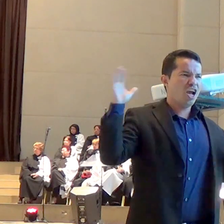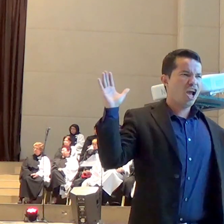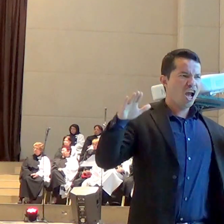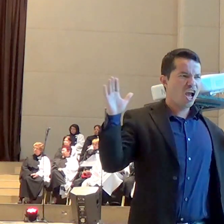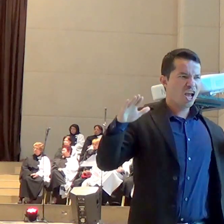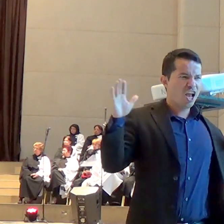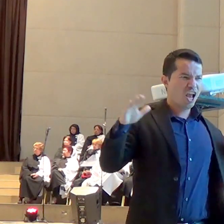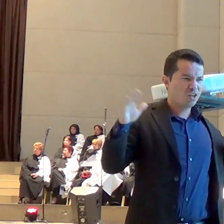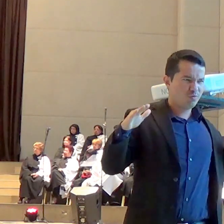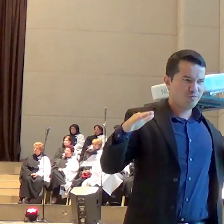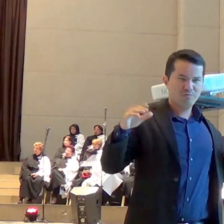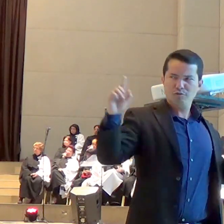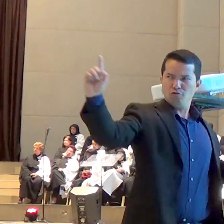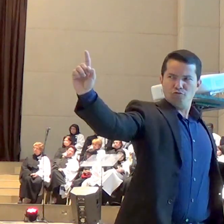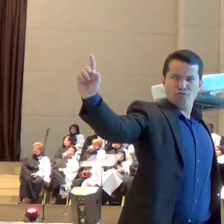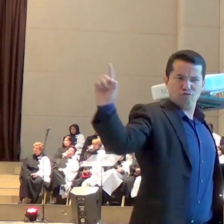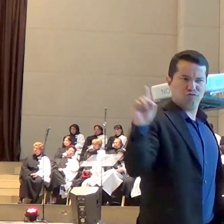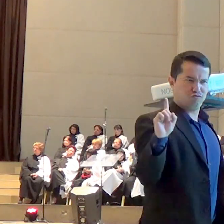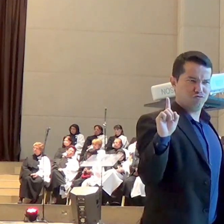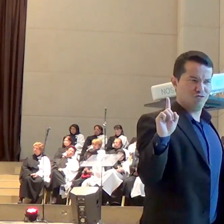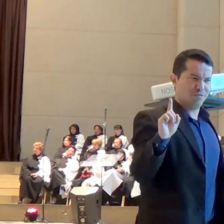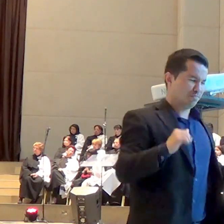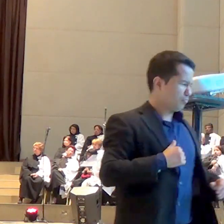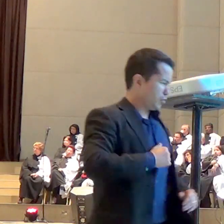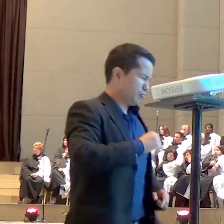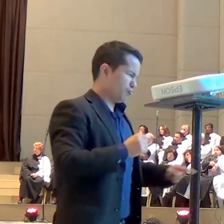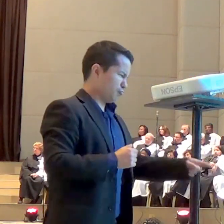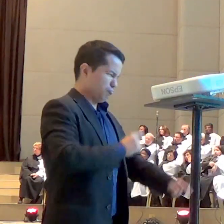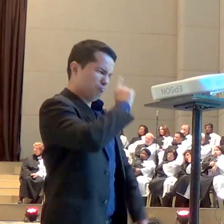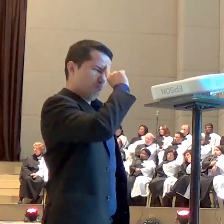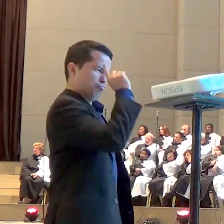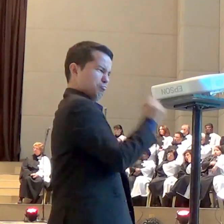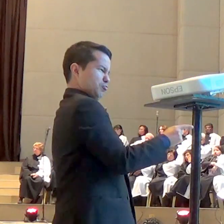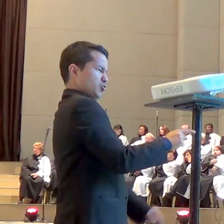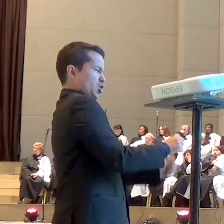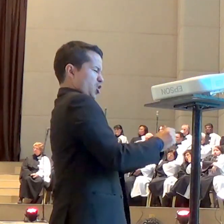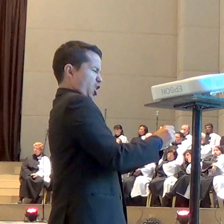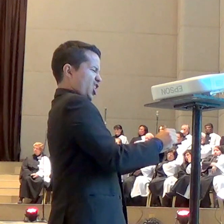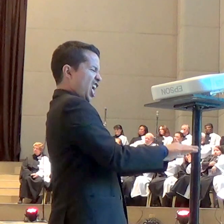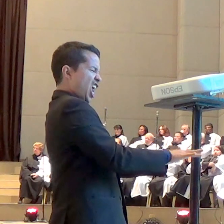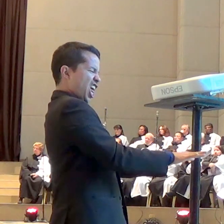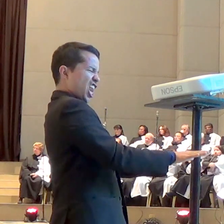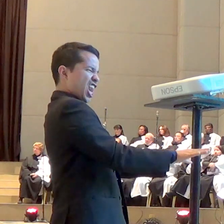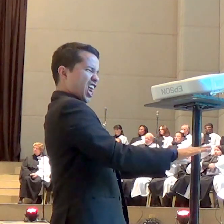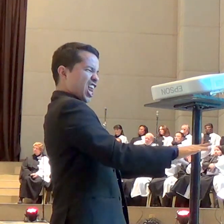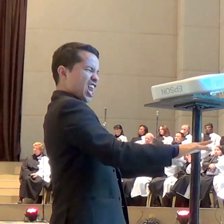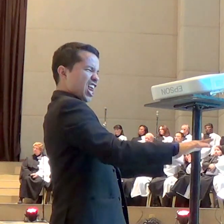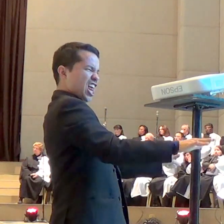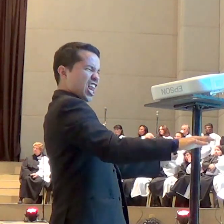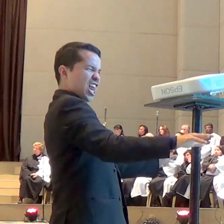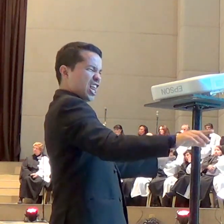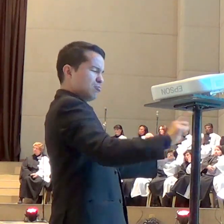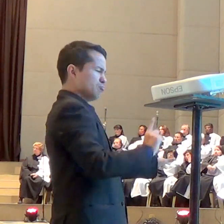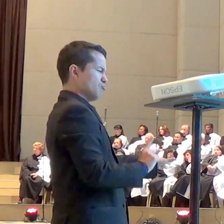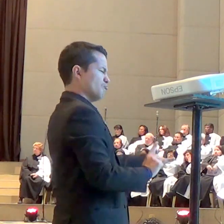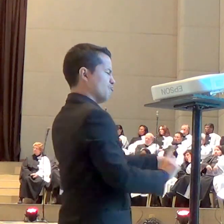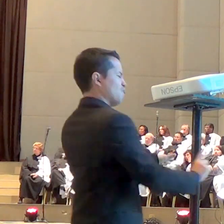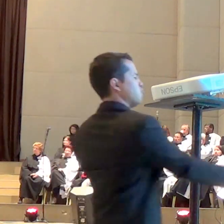e aí ele pega e move o seu exército só por causa de um filho dele que está angustiado no